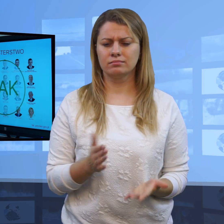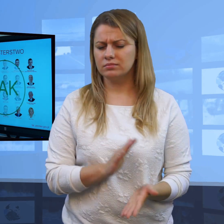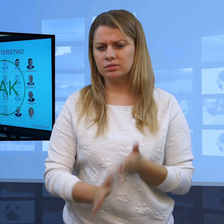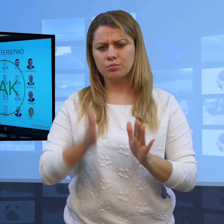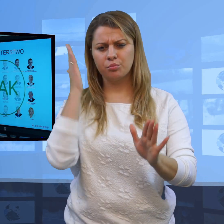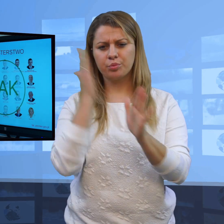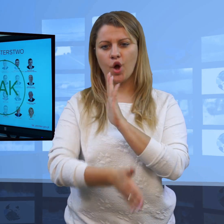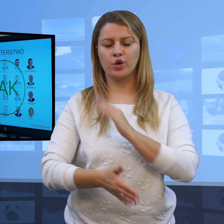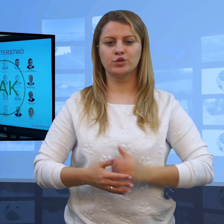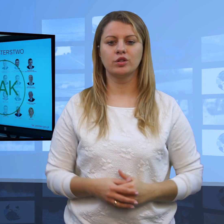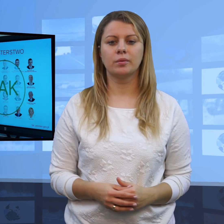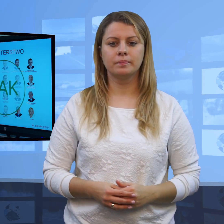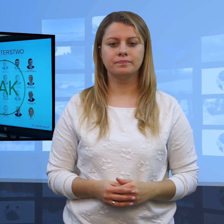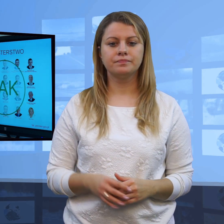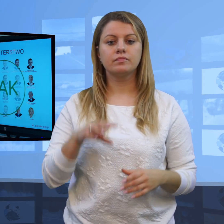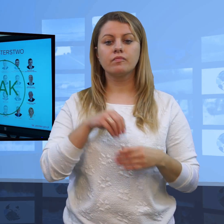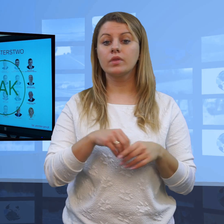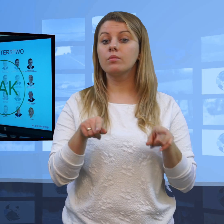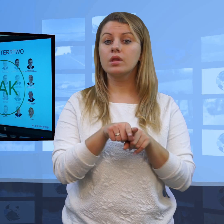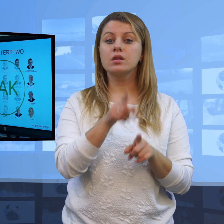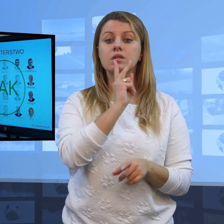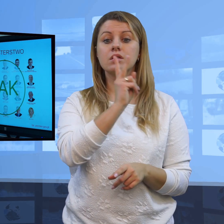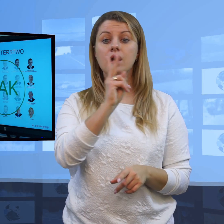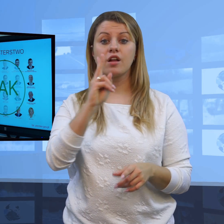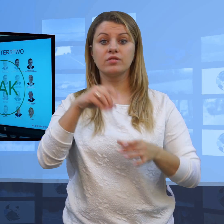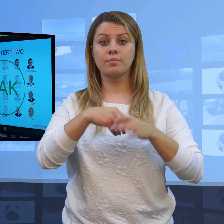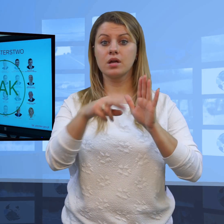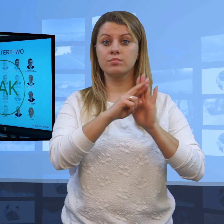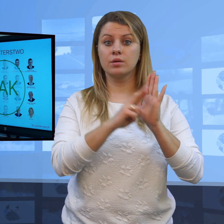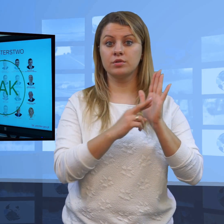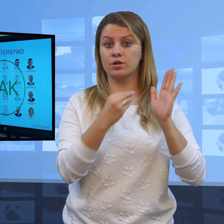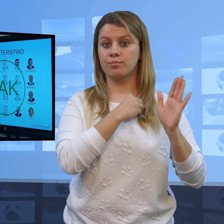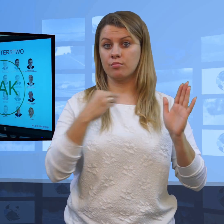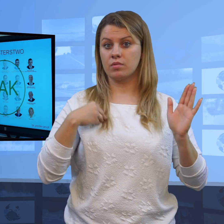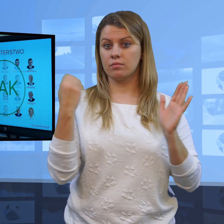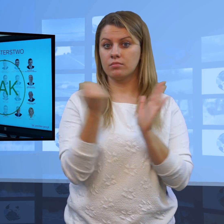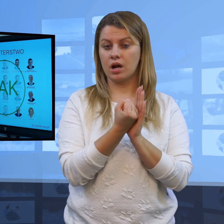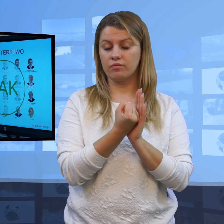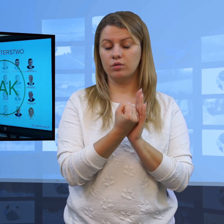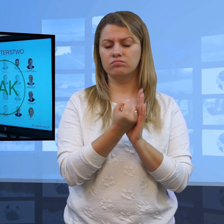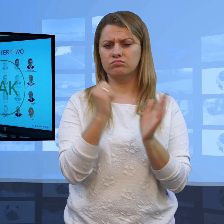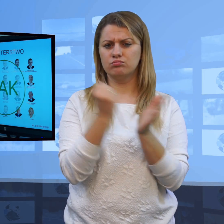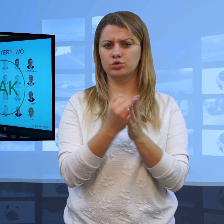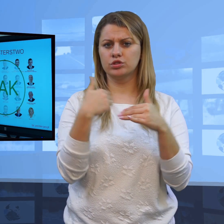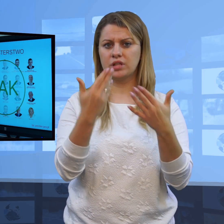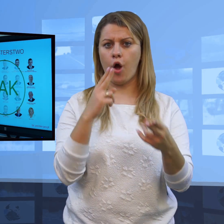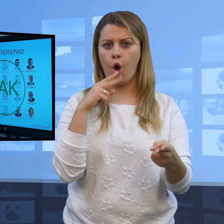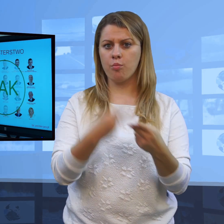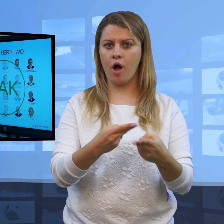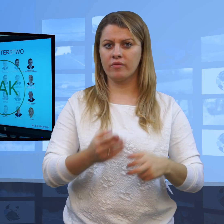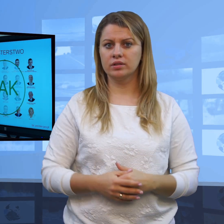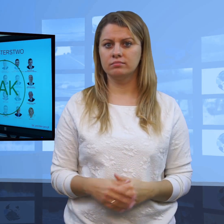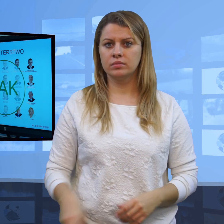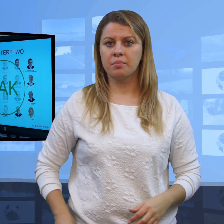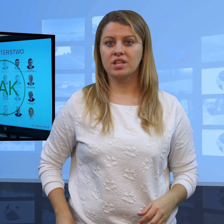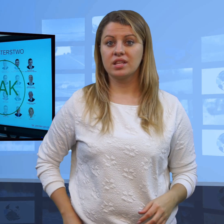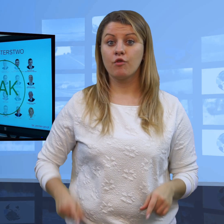prawo zapytać o coś w ministerstwie i każdy, zgodny z przepisami, ma otrzymać